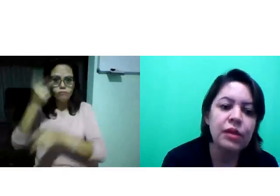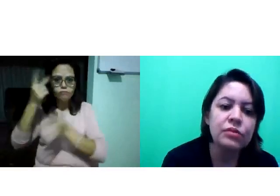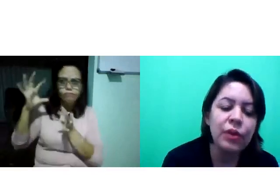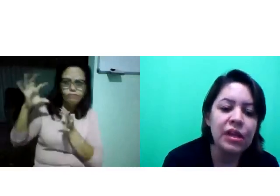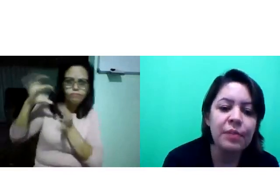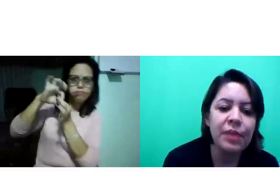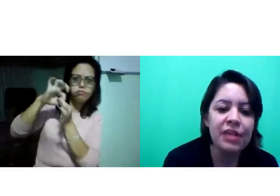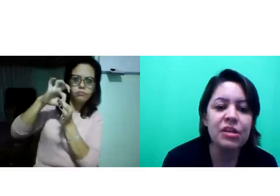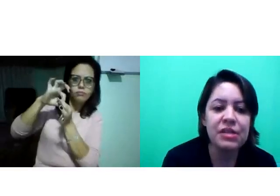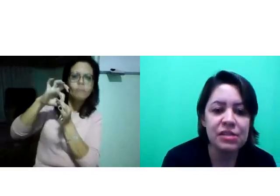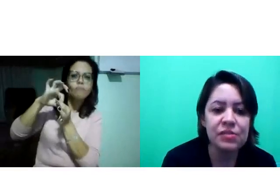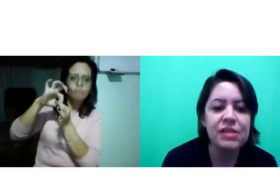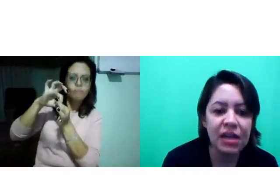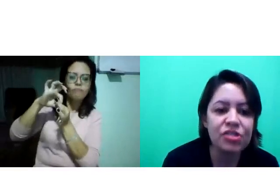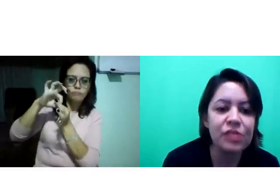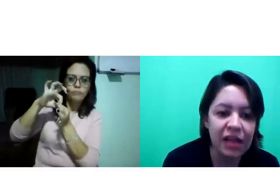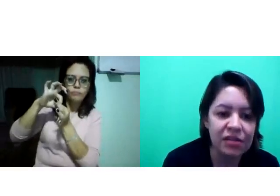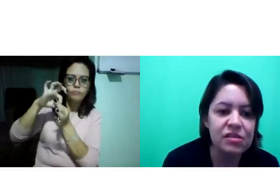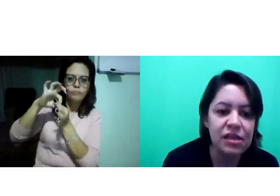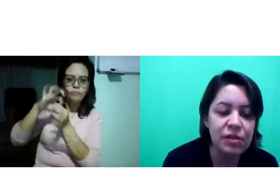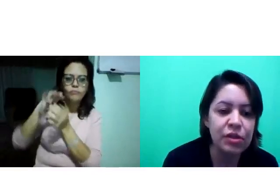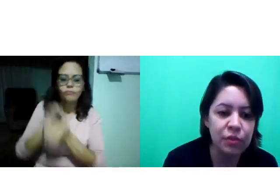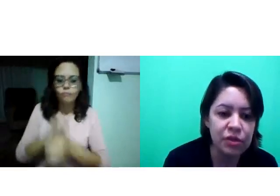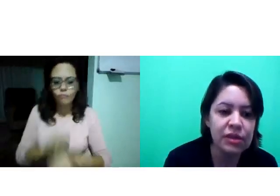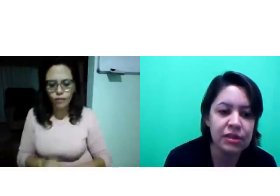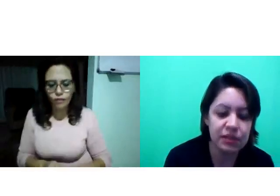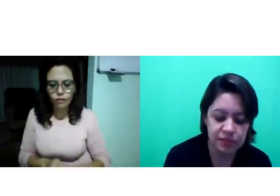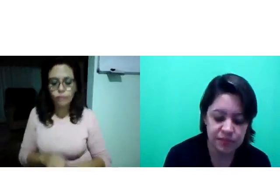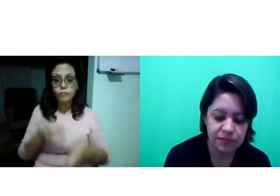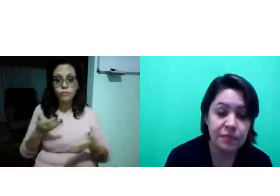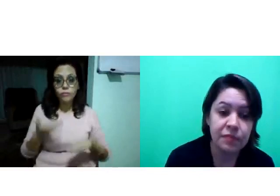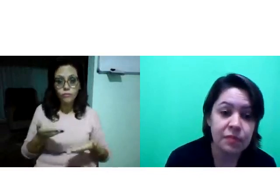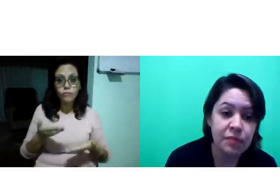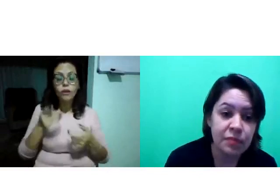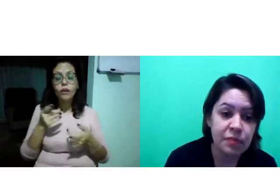Então, teoria e prática precisam estar articulados. Isso é muito importante.